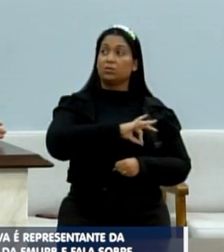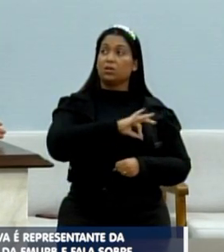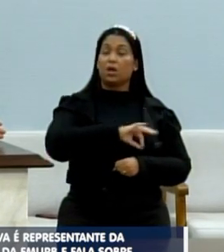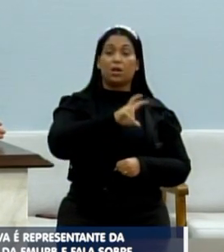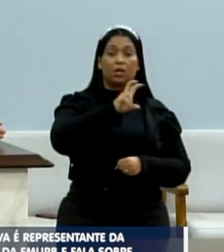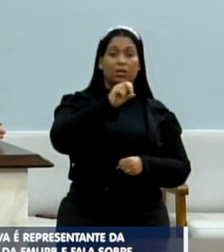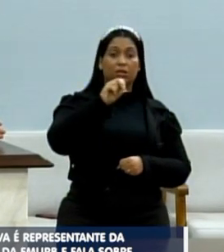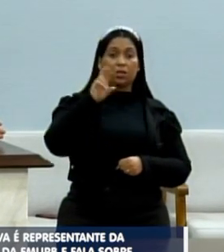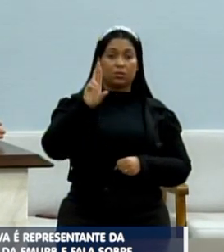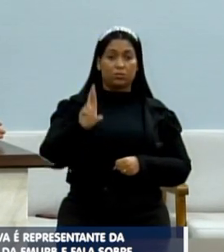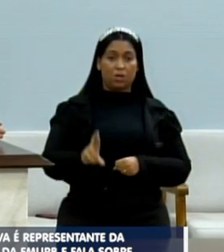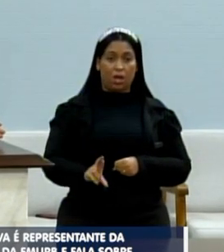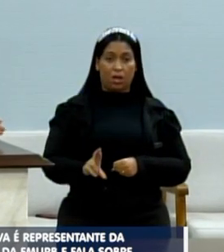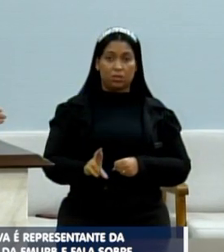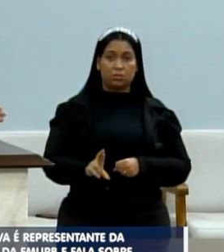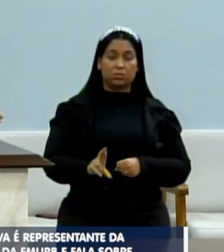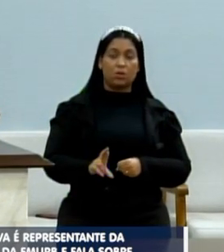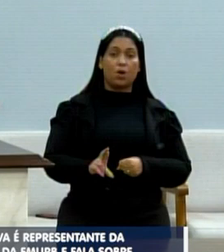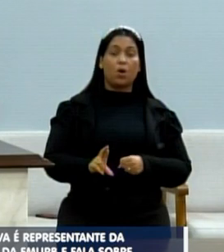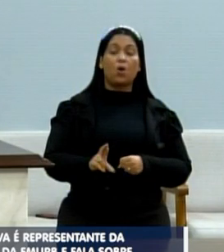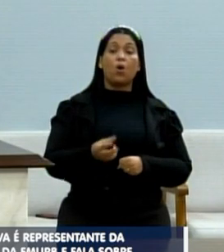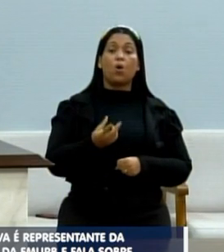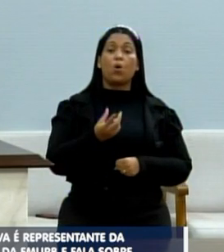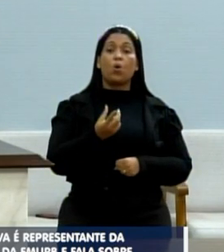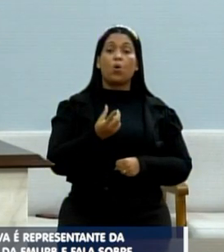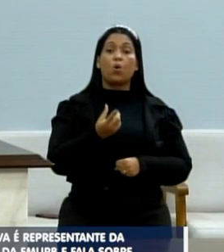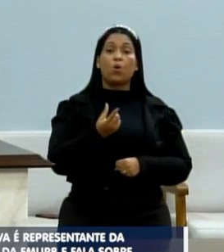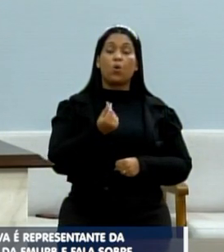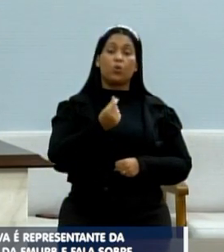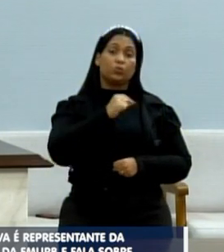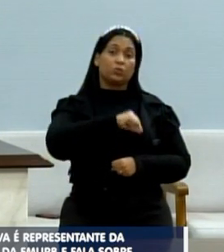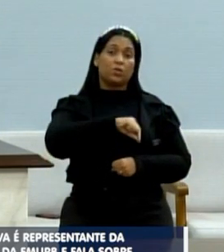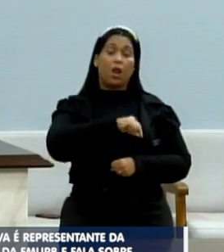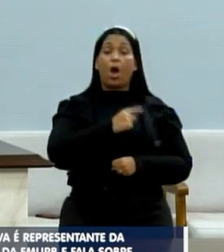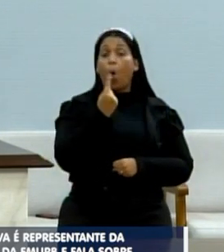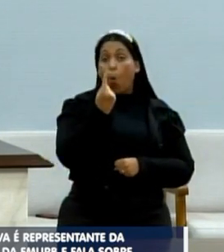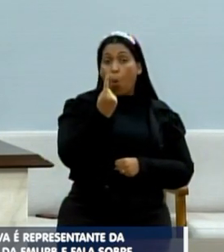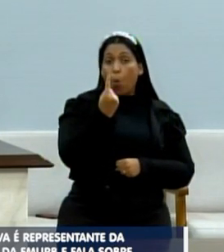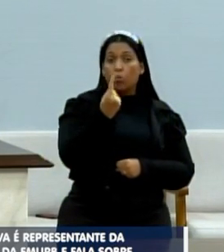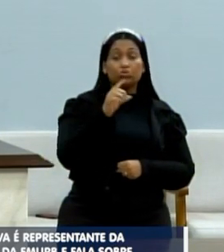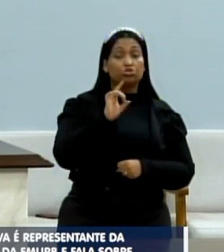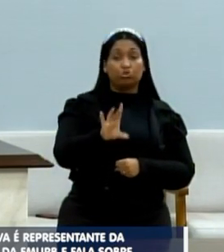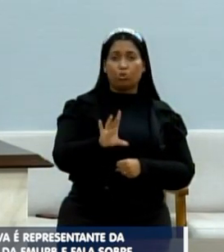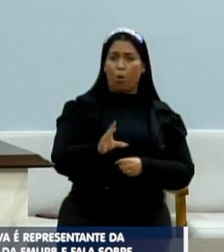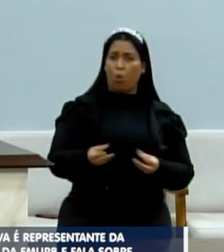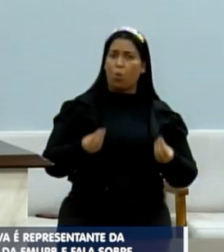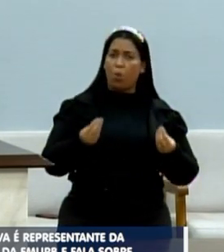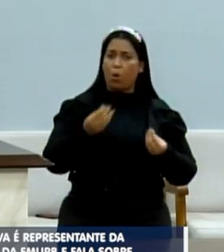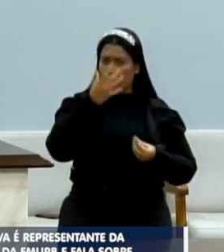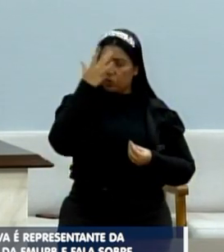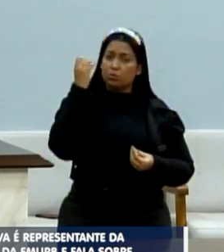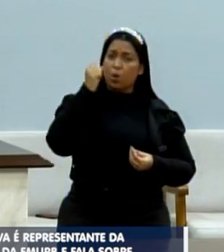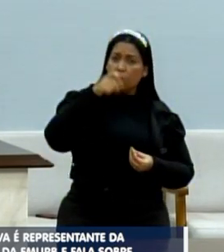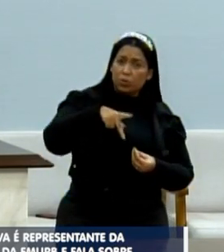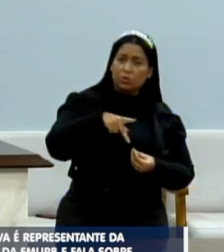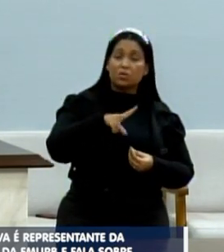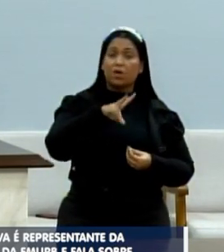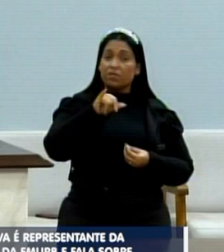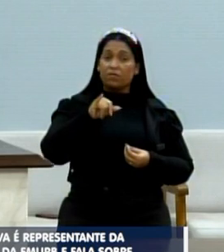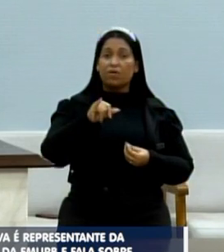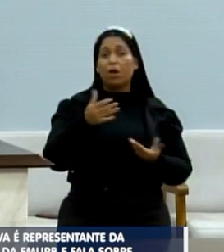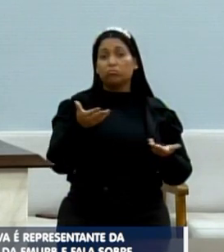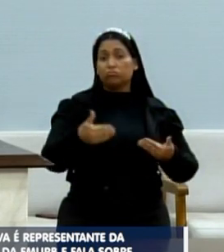,00, com salário base, chegando a beirar um salário mínimo, vereadores. Quando esse funcionário aposentar, ele vai passar